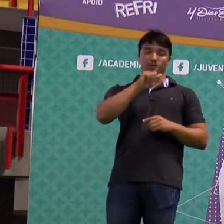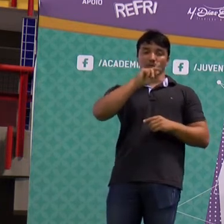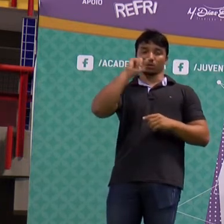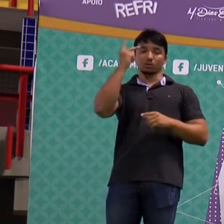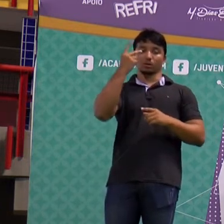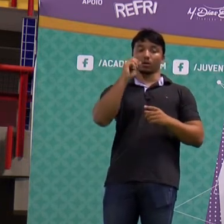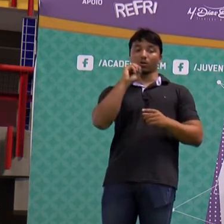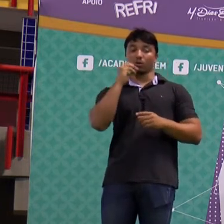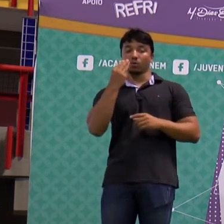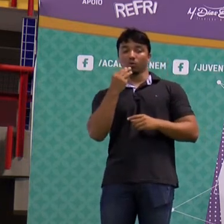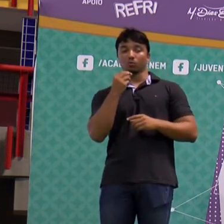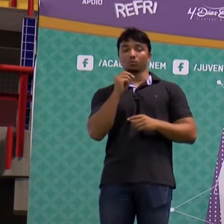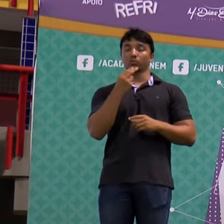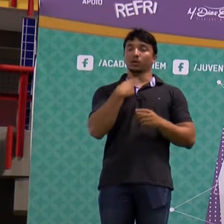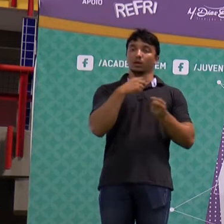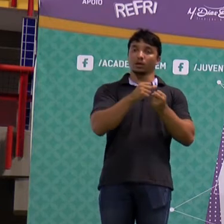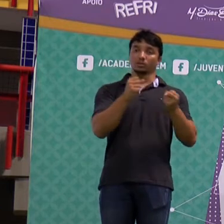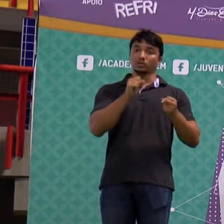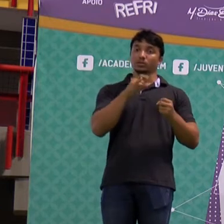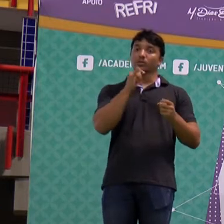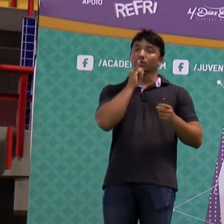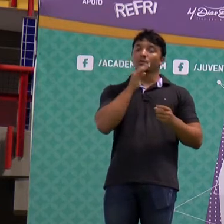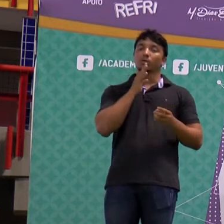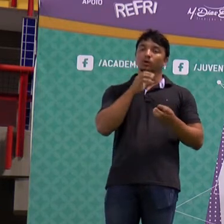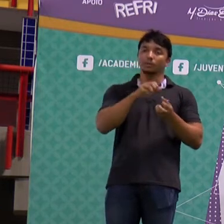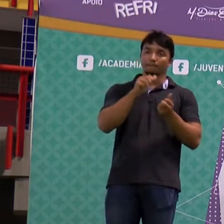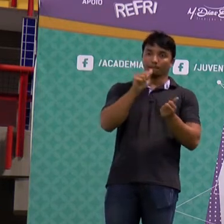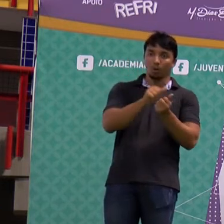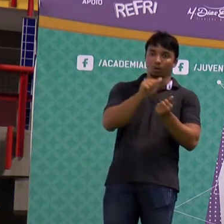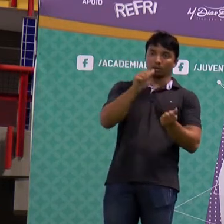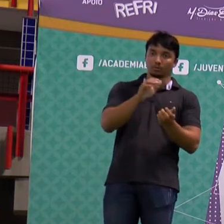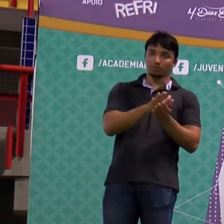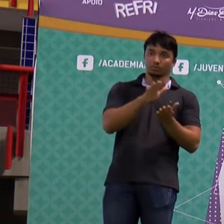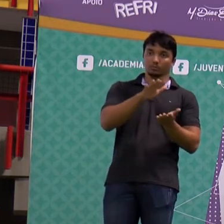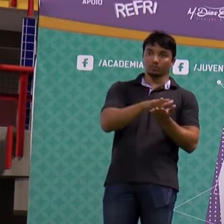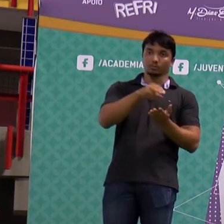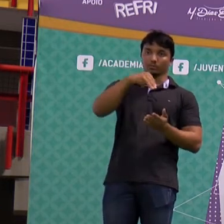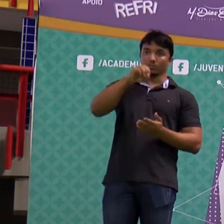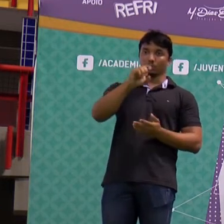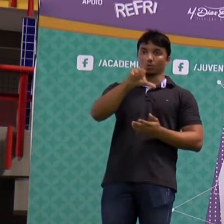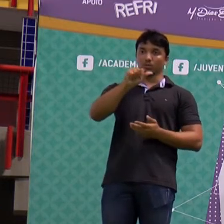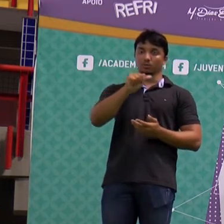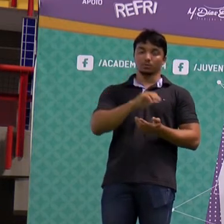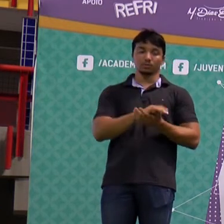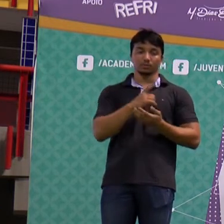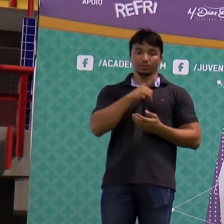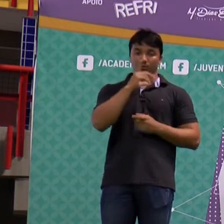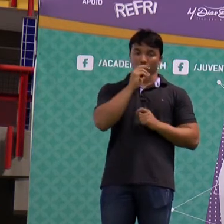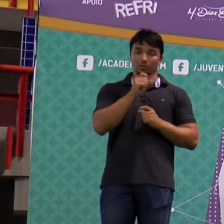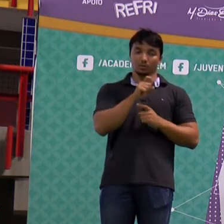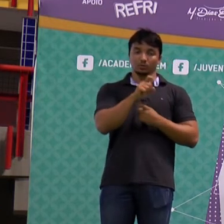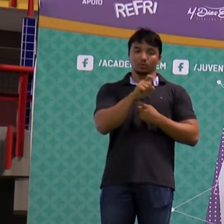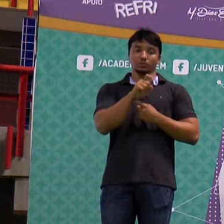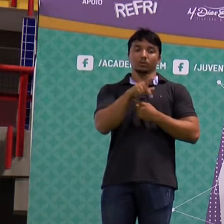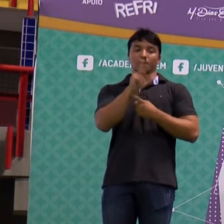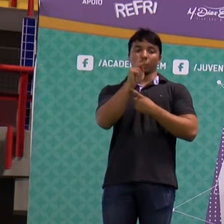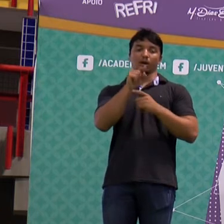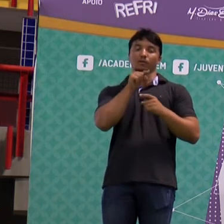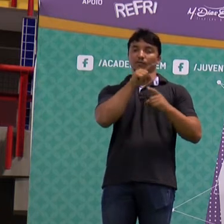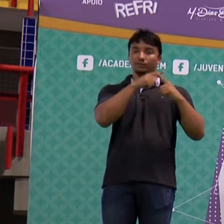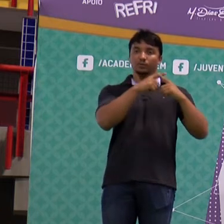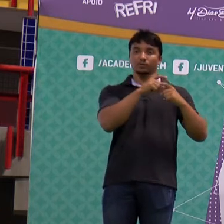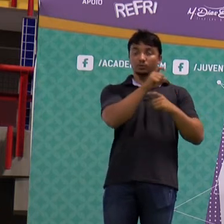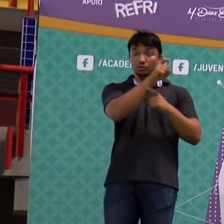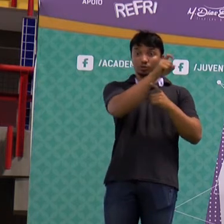elástica, se você tiver uma mola. K, que é a constante elástica da mola, X ao quadrado, X é a deformação sobre dois.